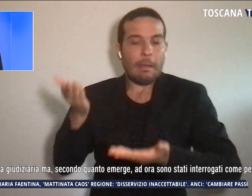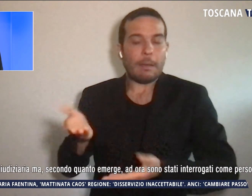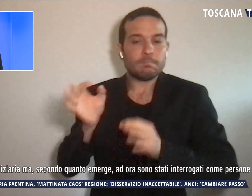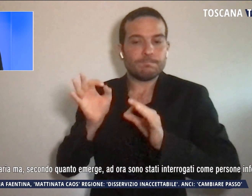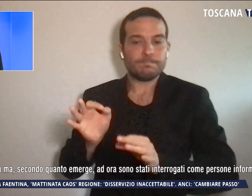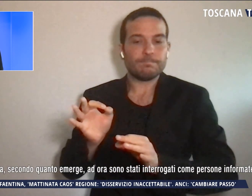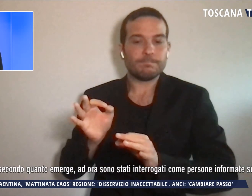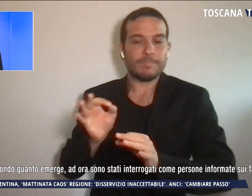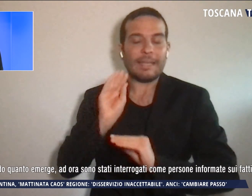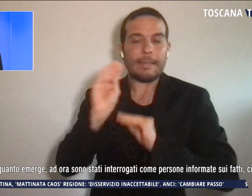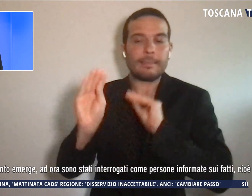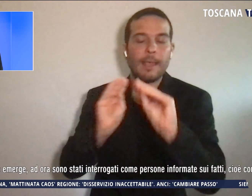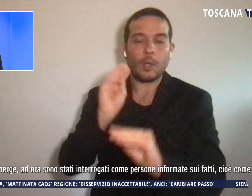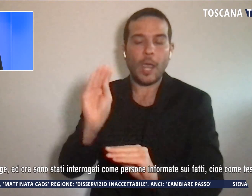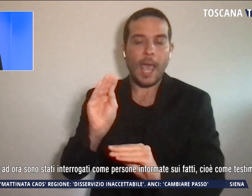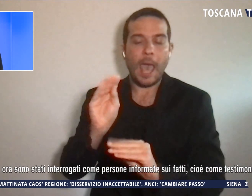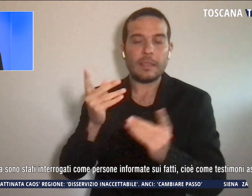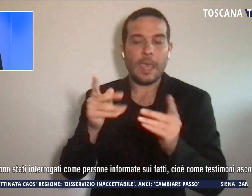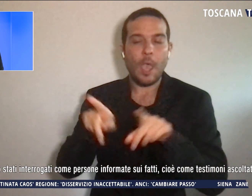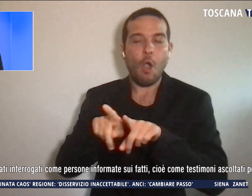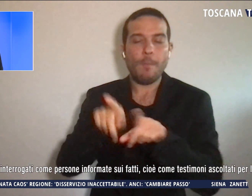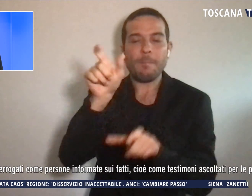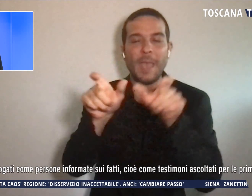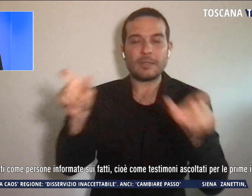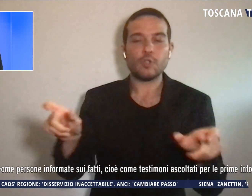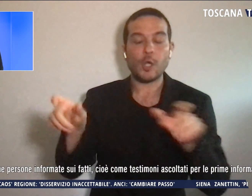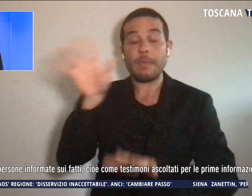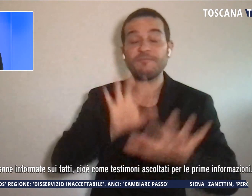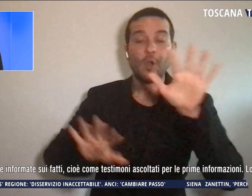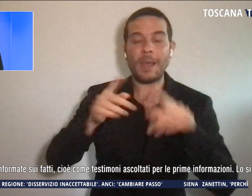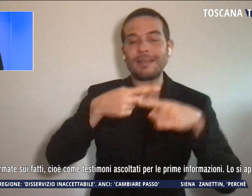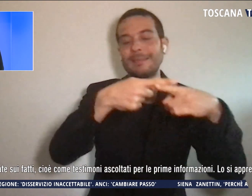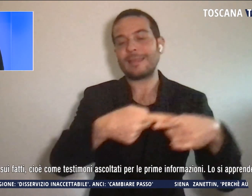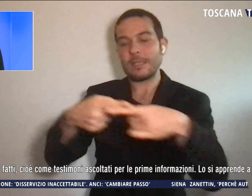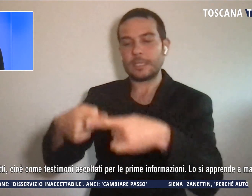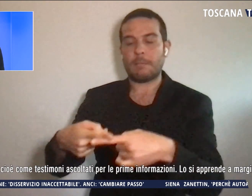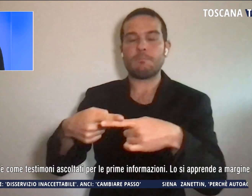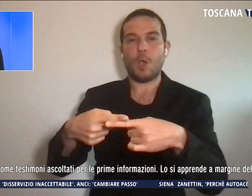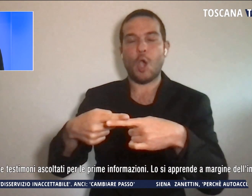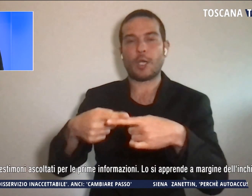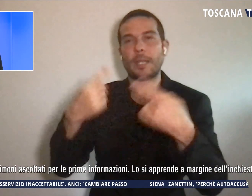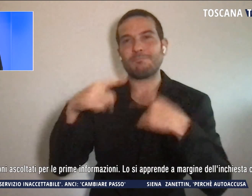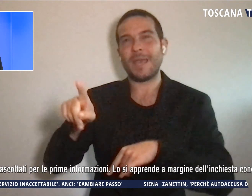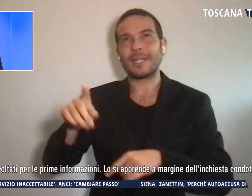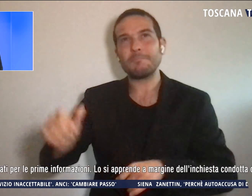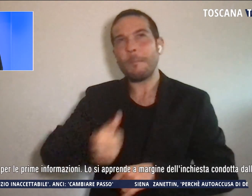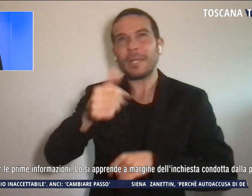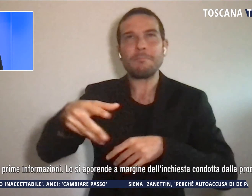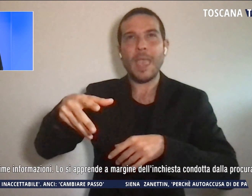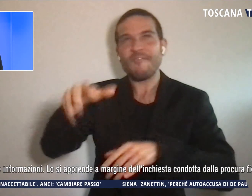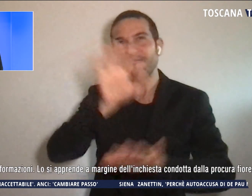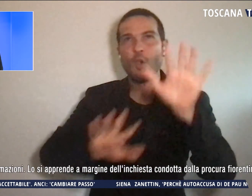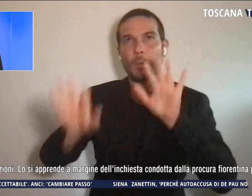persone informate sui fatti, cioè come testimoni ascoltati per le prime informazioni. Lo si apprende a margine dell'inchiesta